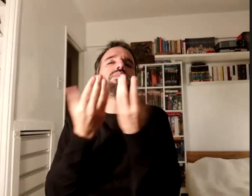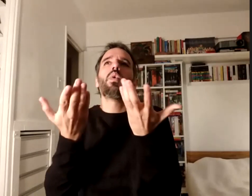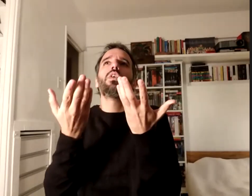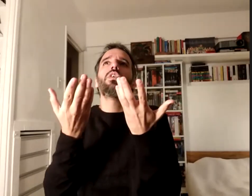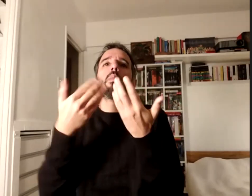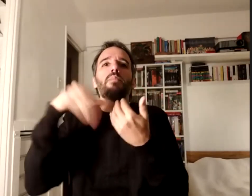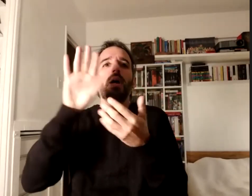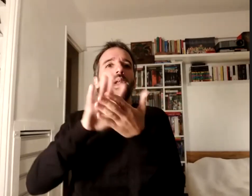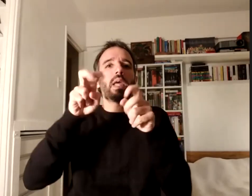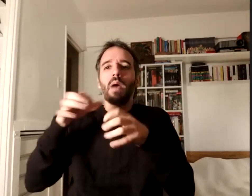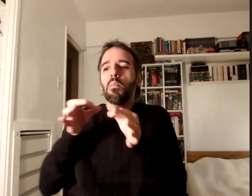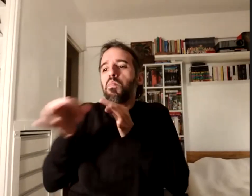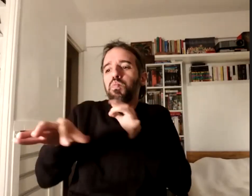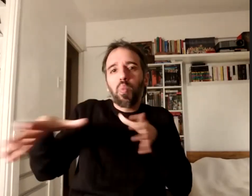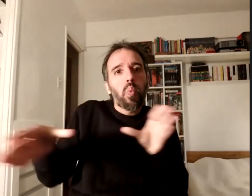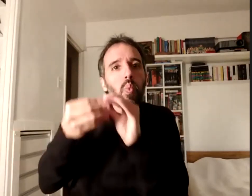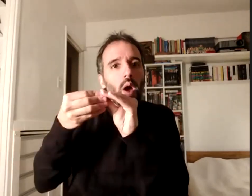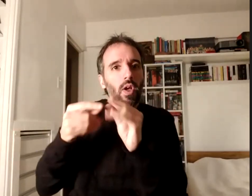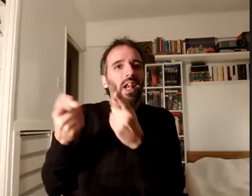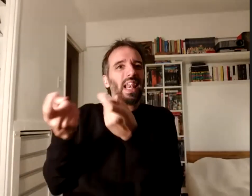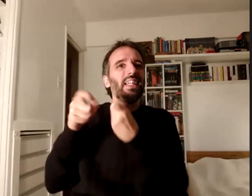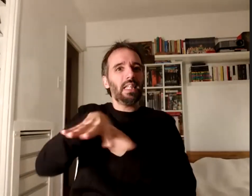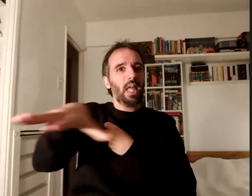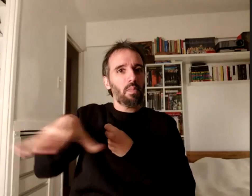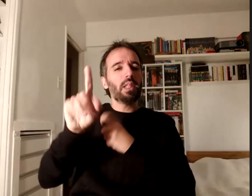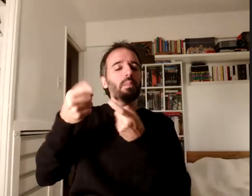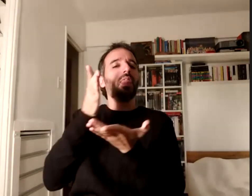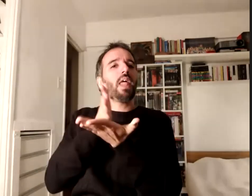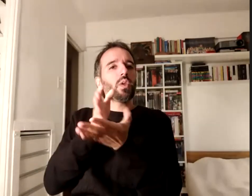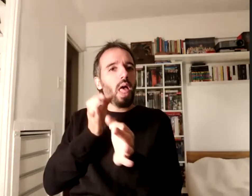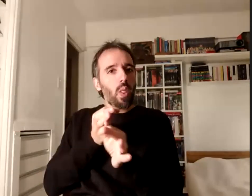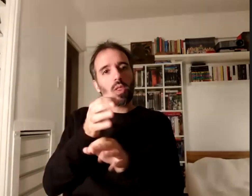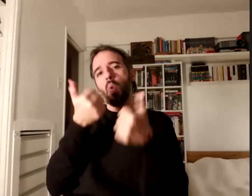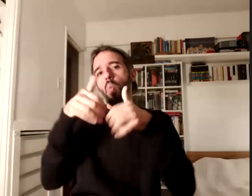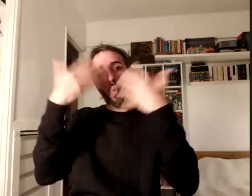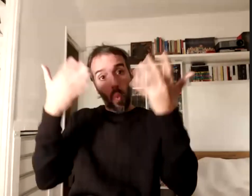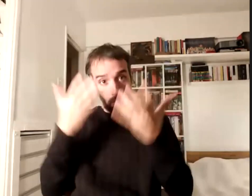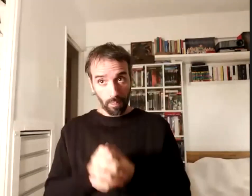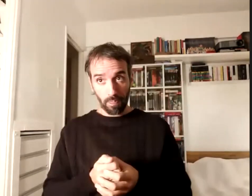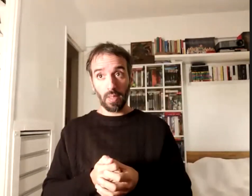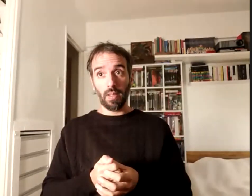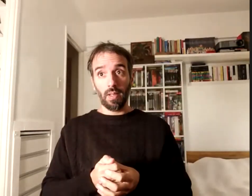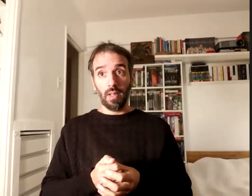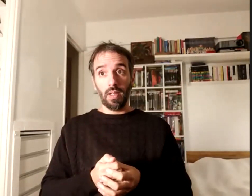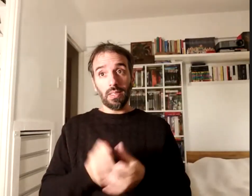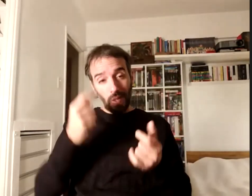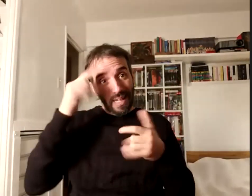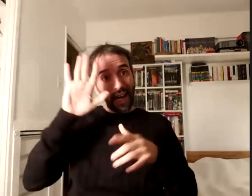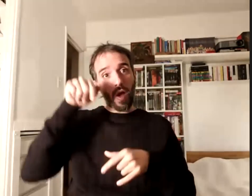con las necesidades populares con el derecho a educación y bueno creo que acá hay una punta tal vez